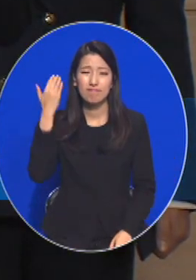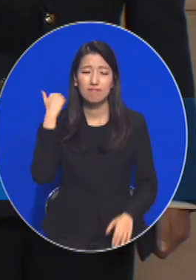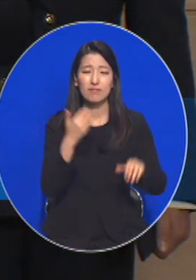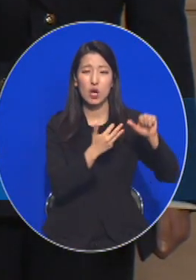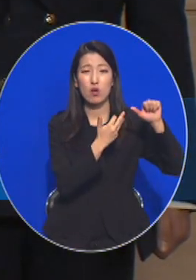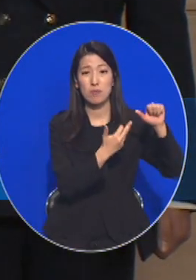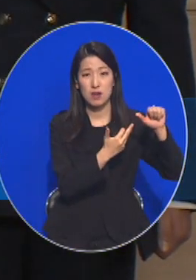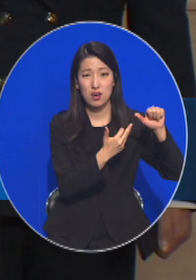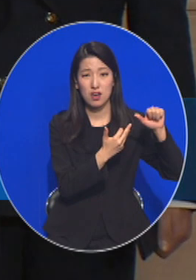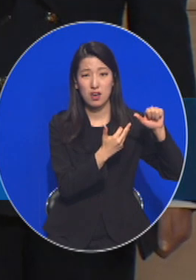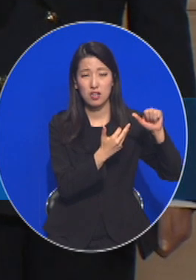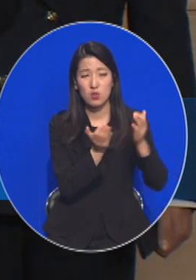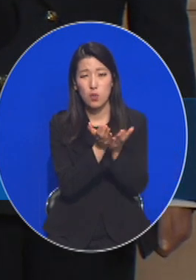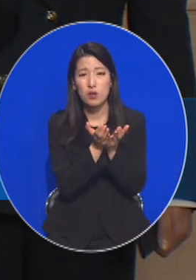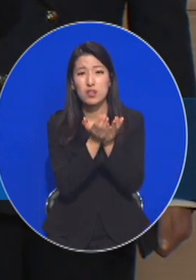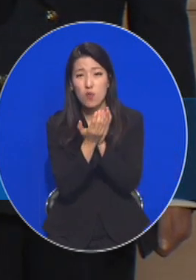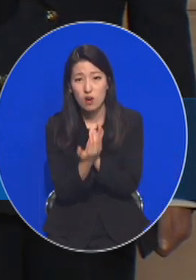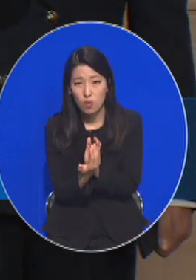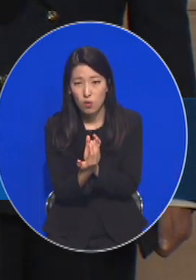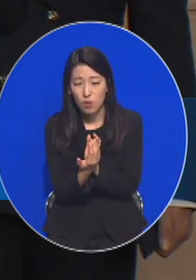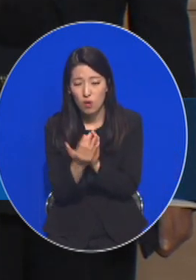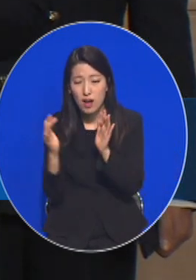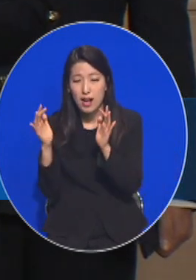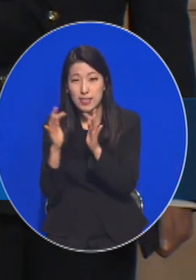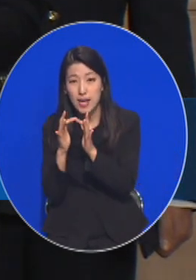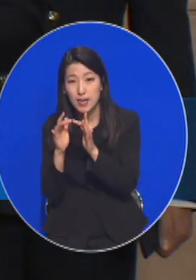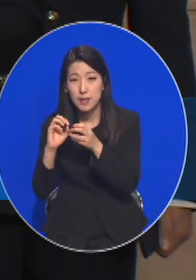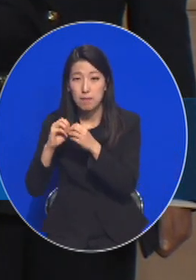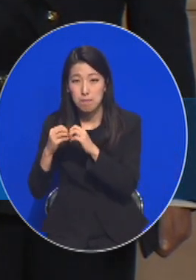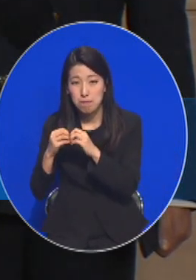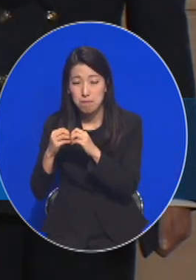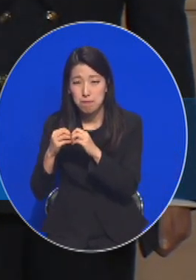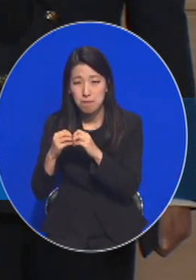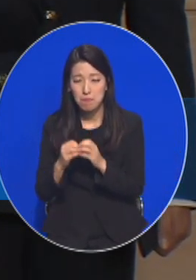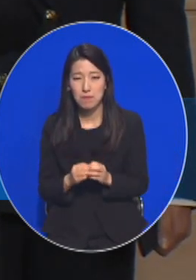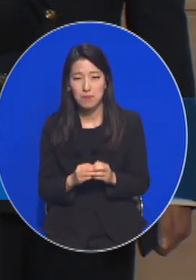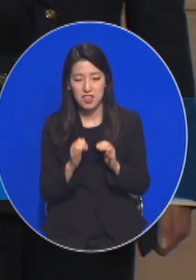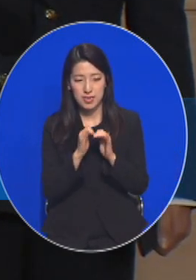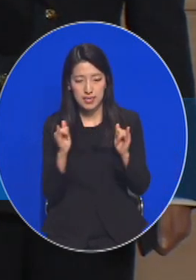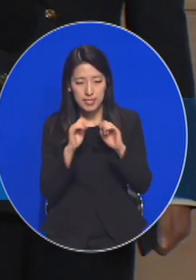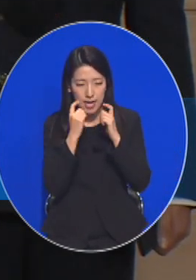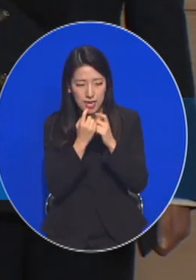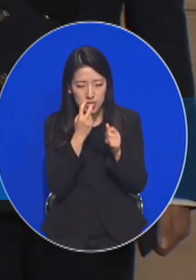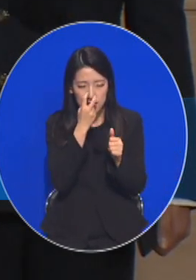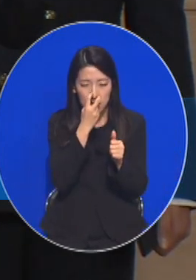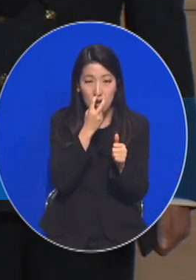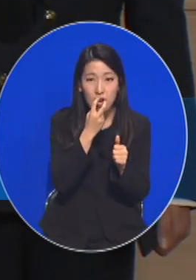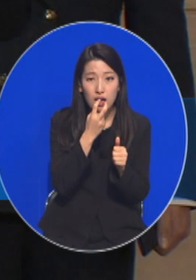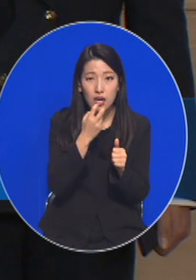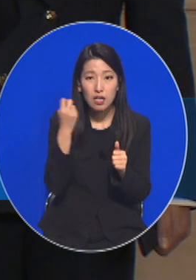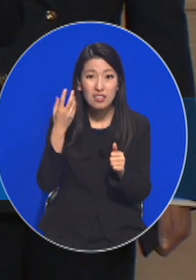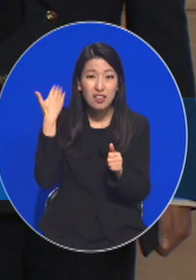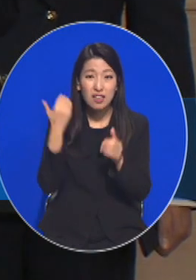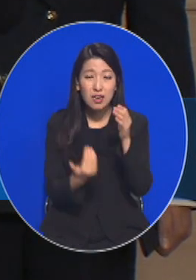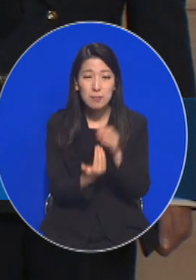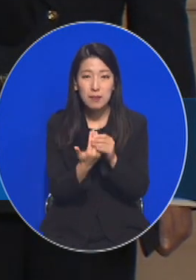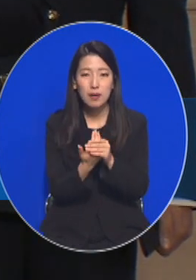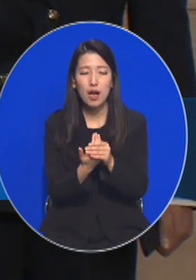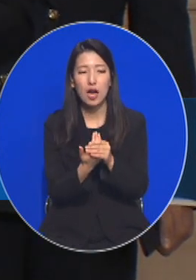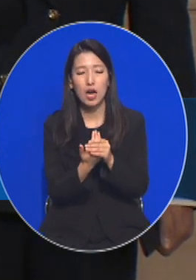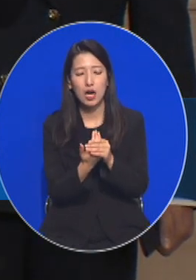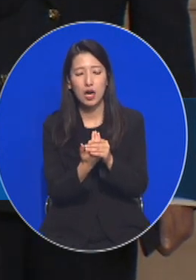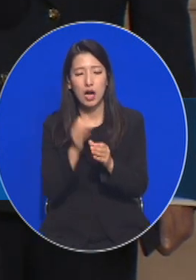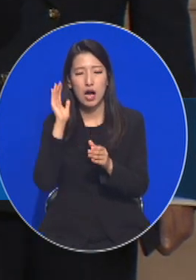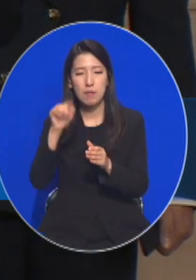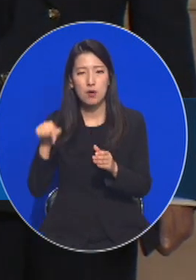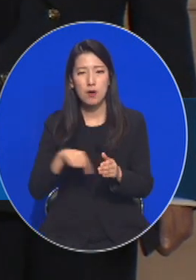댓글사건 민간인 사찰 같은 국정원 관련 의혹이 두 번 다시 거론되지 않도록